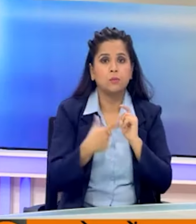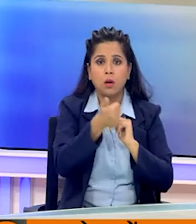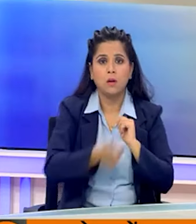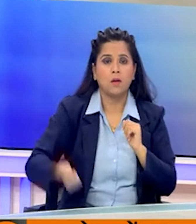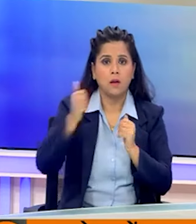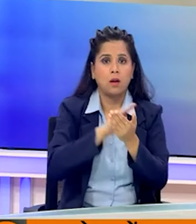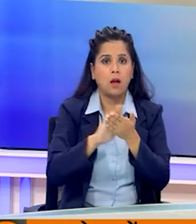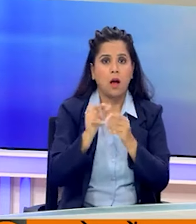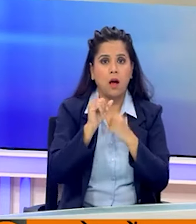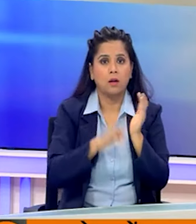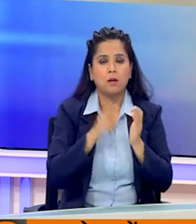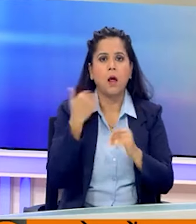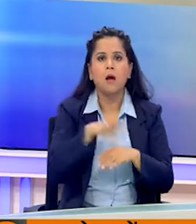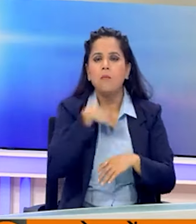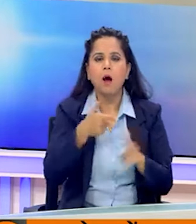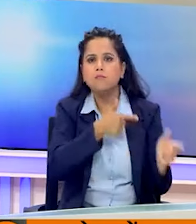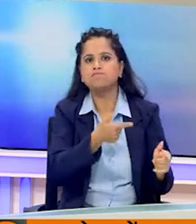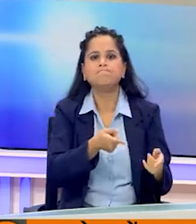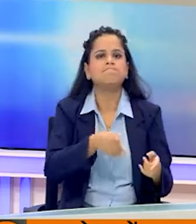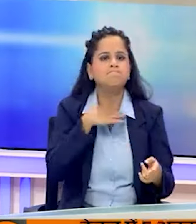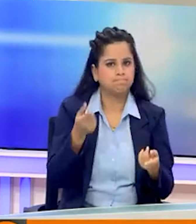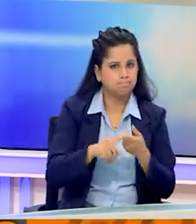हसन नस्रुला मारा किया था।